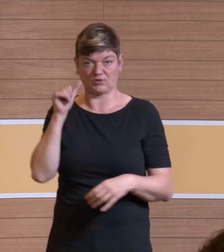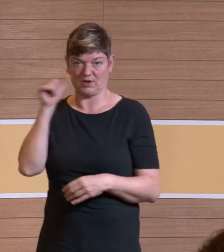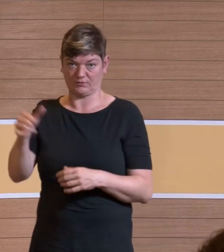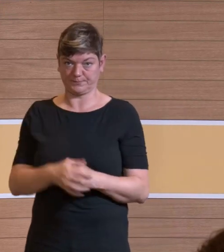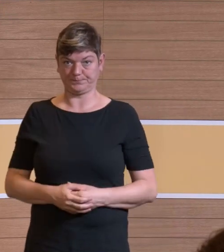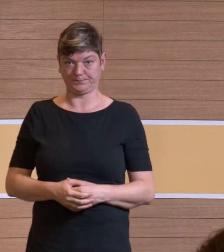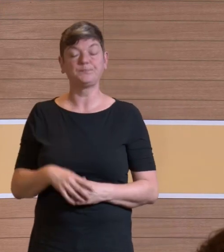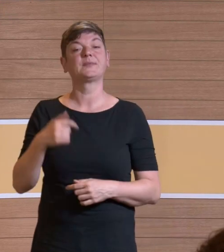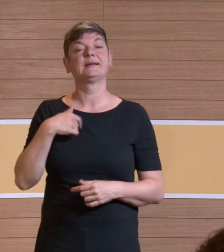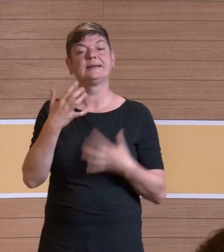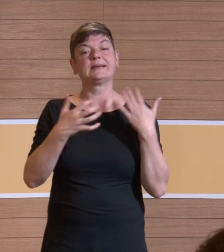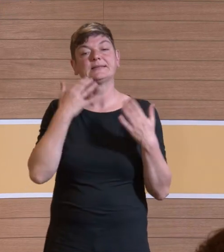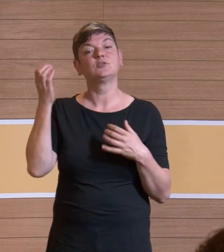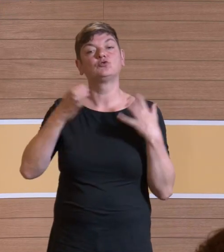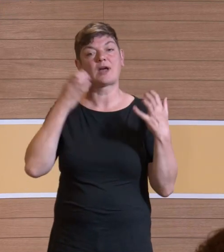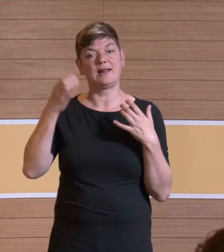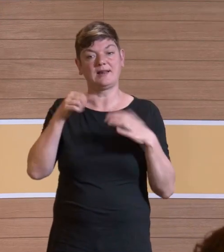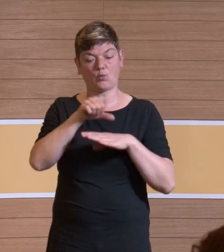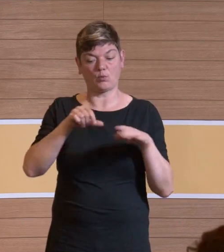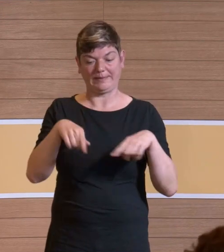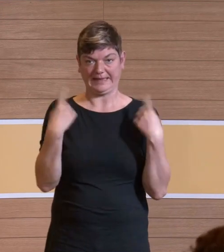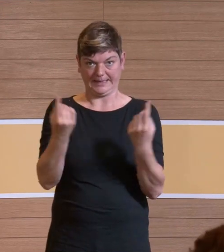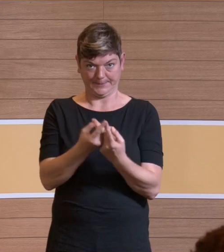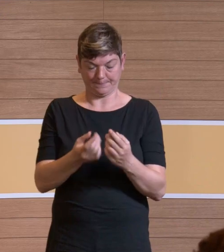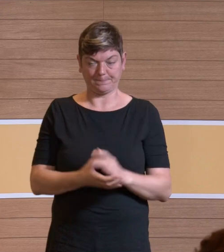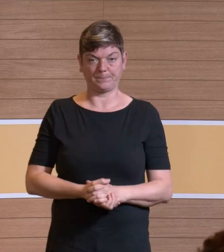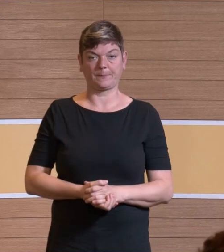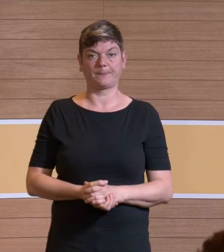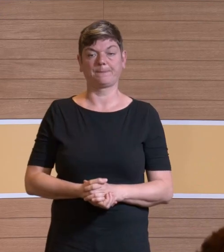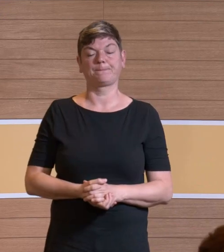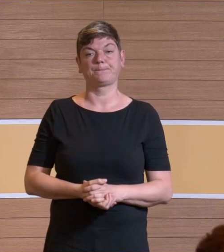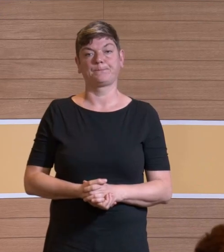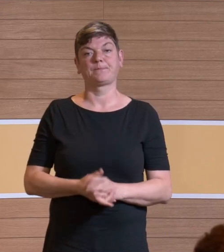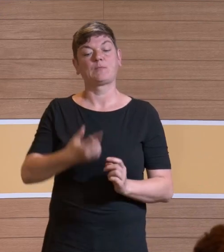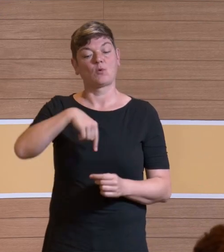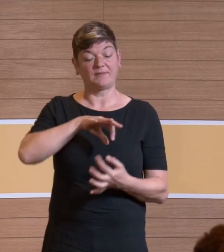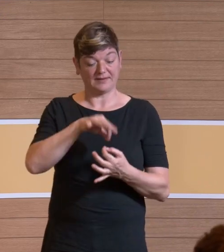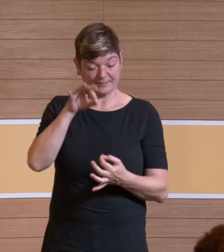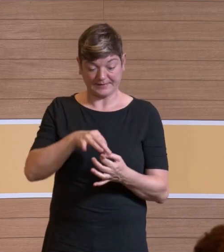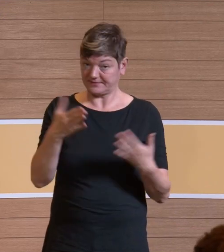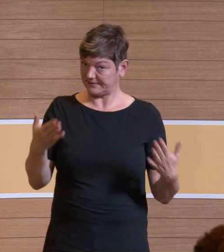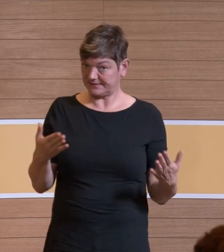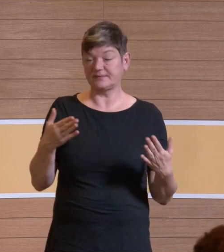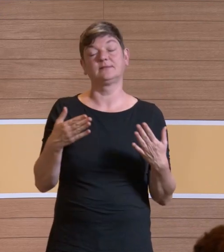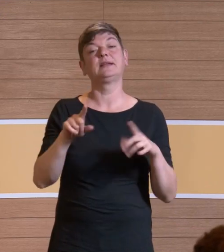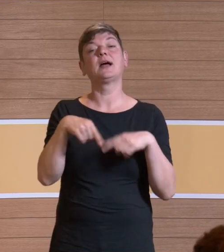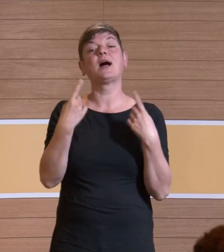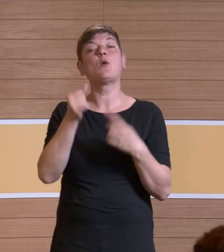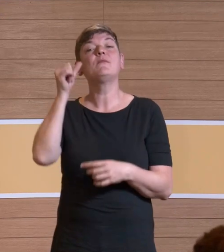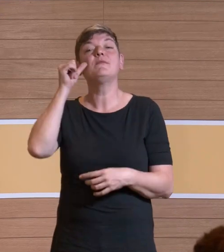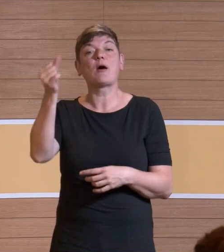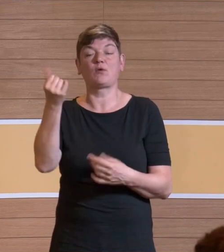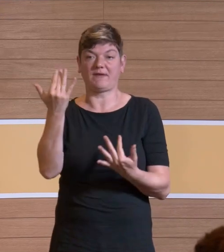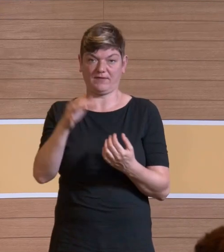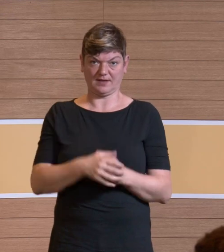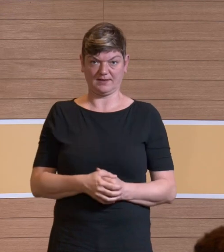im Operationsraum. Wir haben uns angeguckt oder haben gemessen, wie laut es in Räumen ist, um es vorwegzunehmen. In